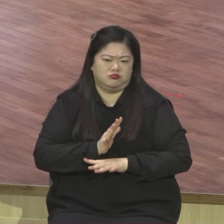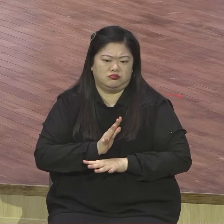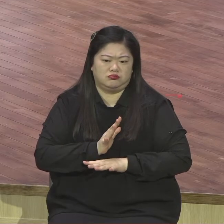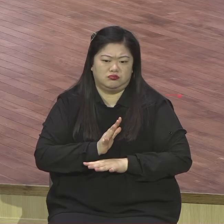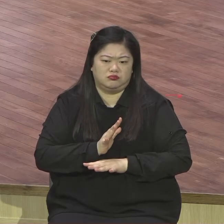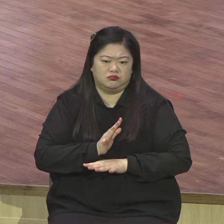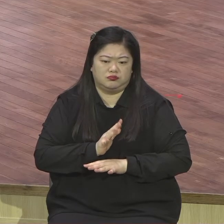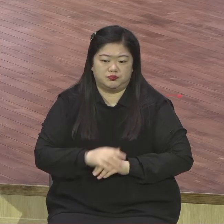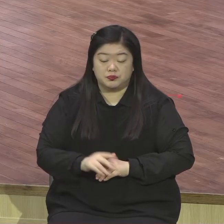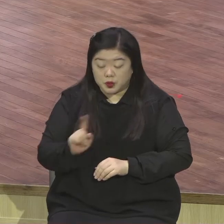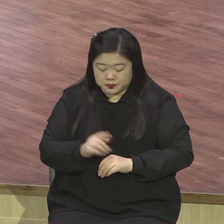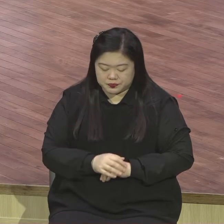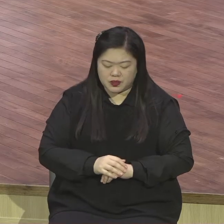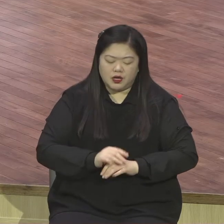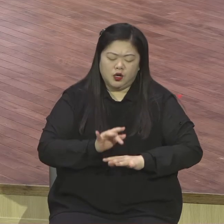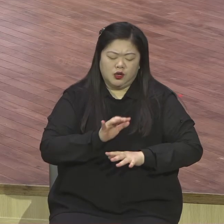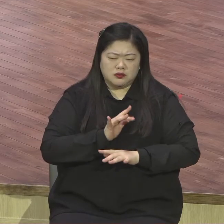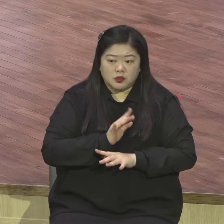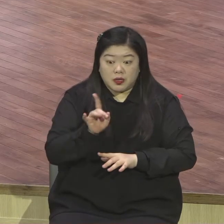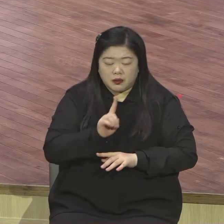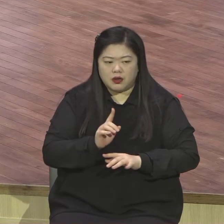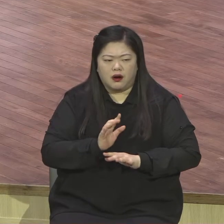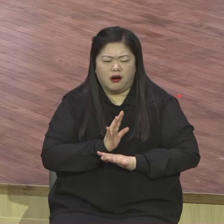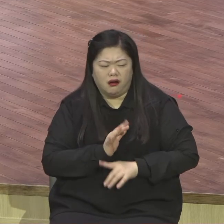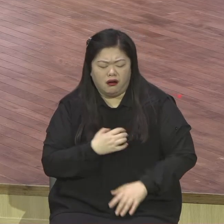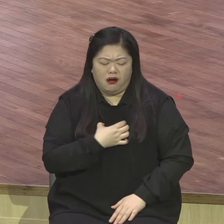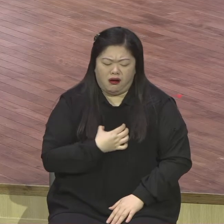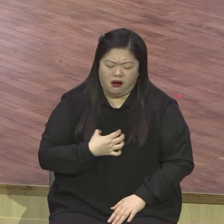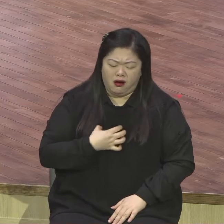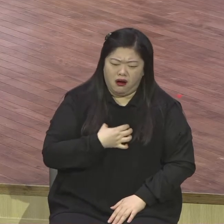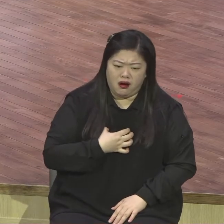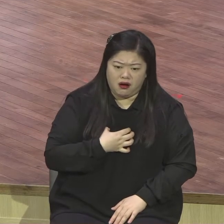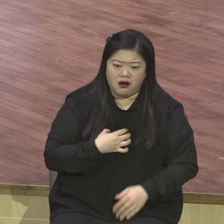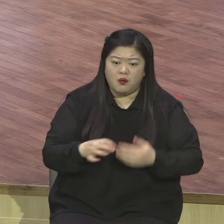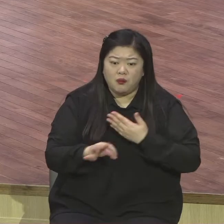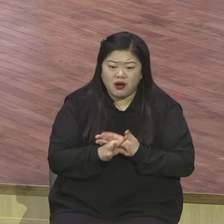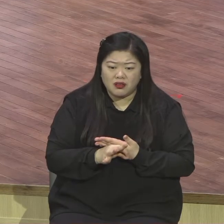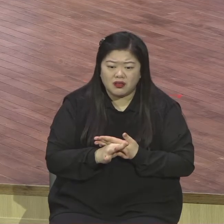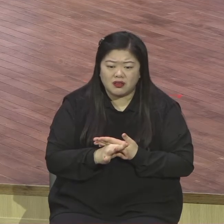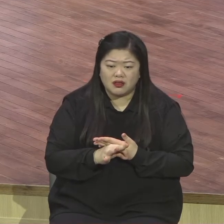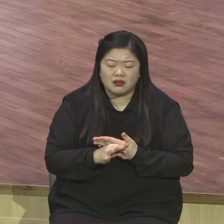되느냐 무기력이 해줘요. 두려움하는 사람 자기 실력 발휘를 못해요.